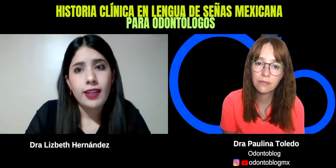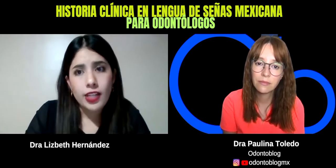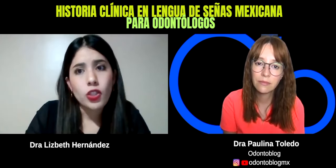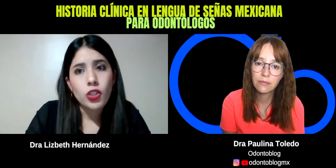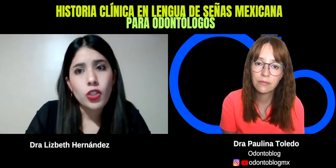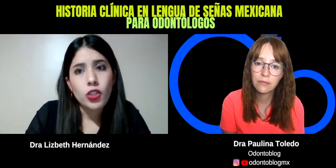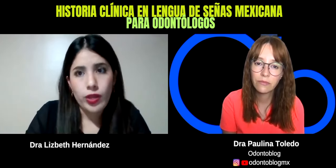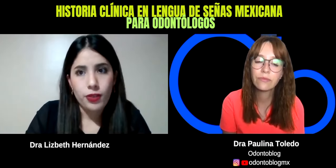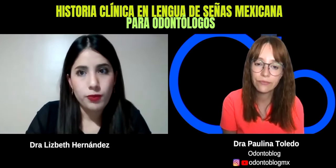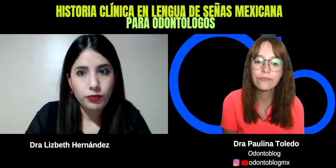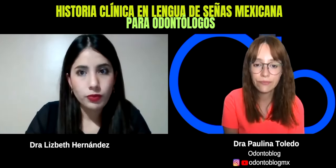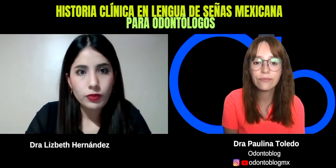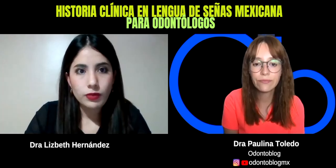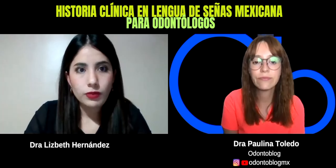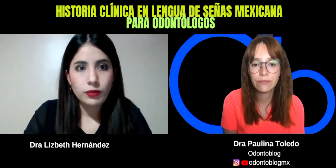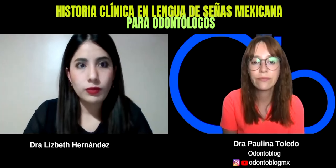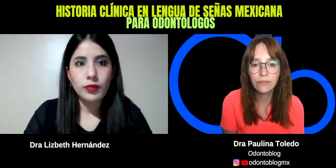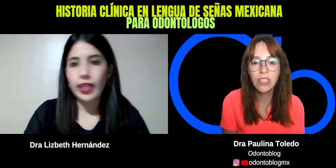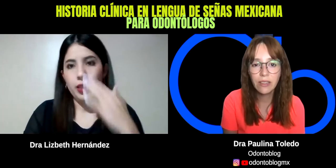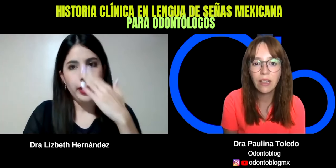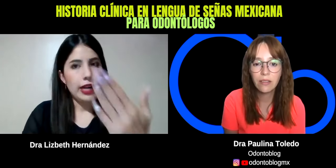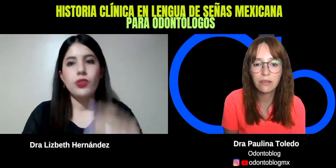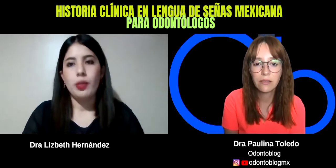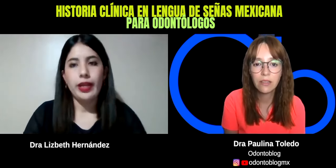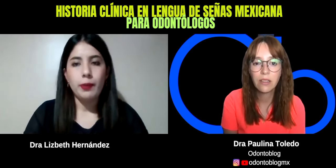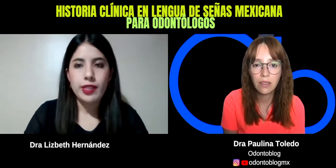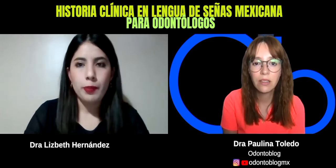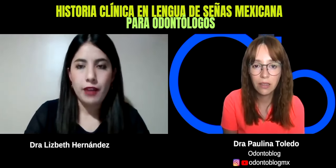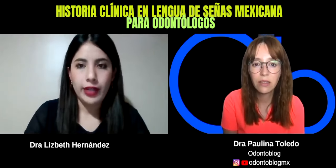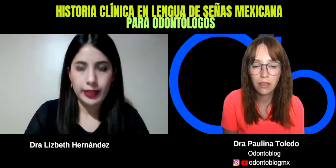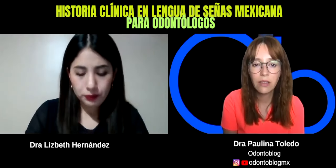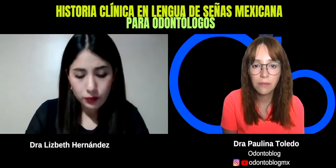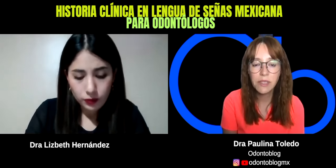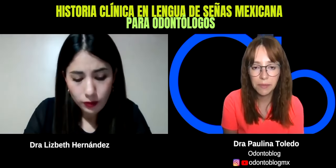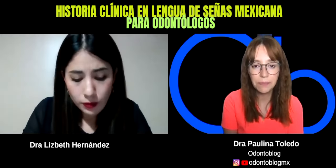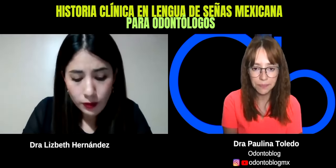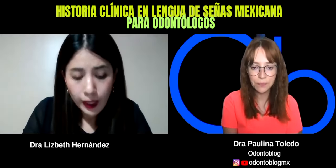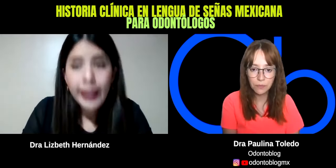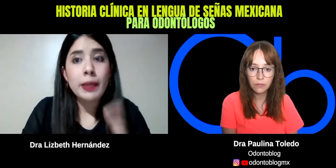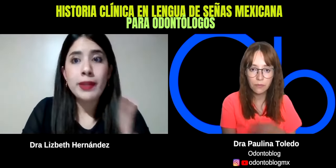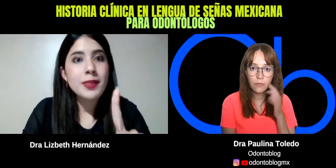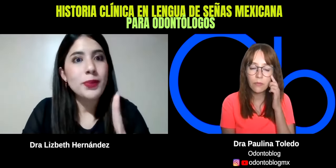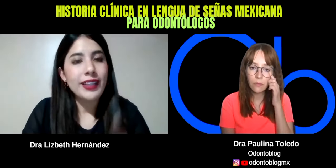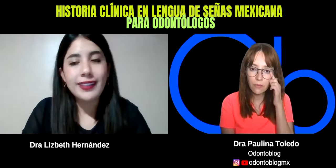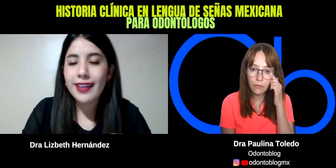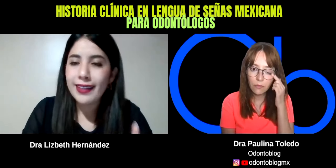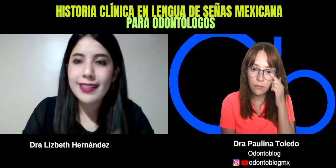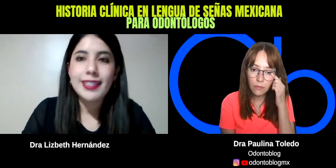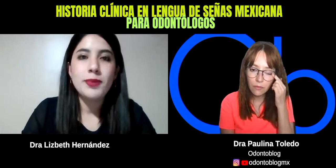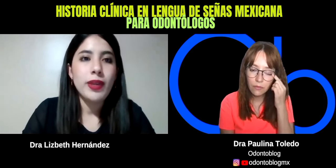excluidos, y, y mirarlo siempre, siempre al frente. Sí. También es importante, antes de que se me olvide,